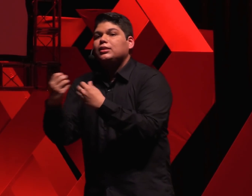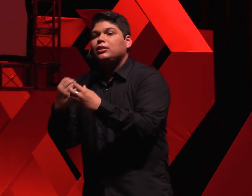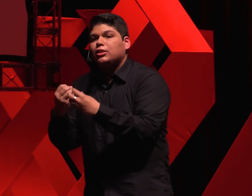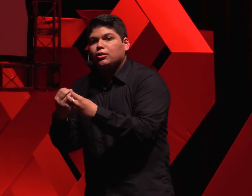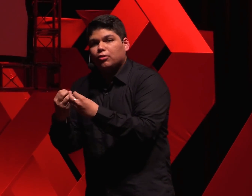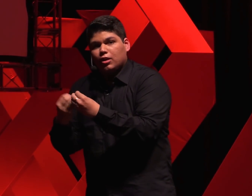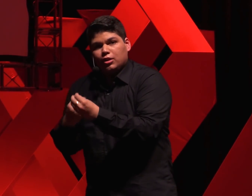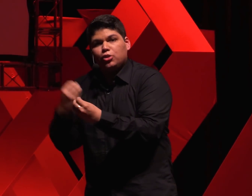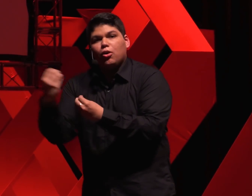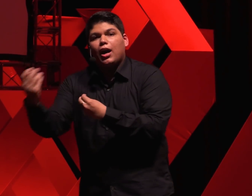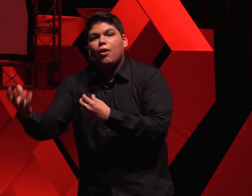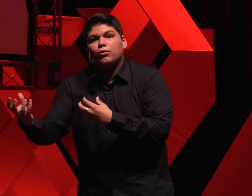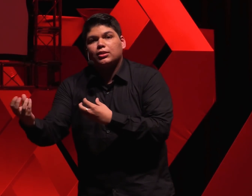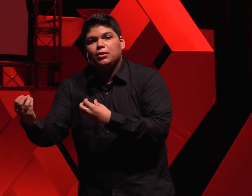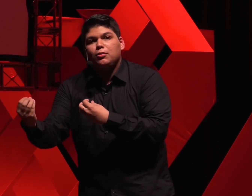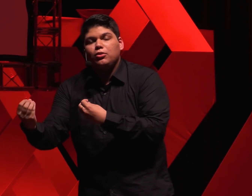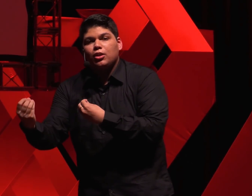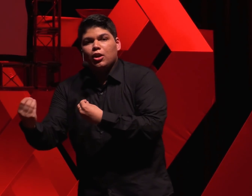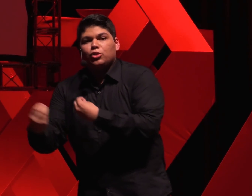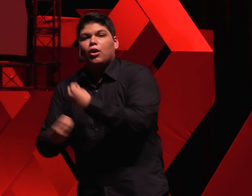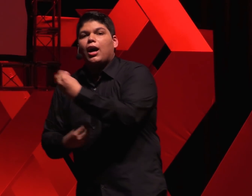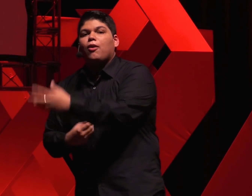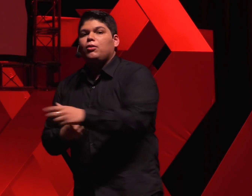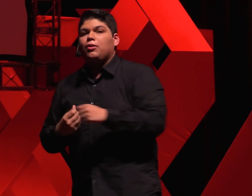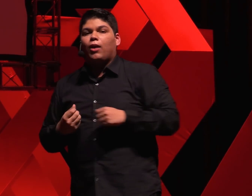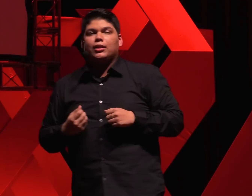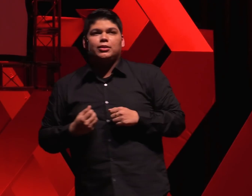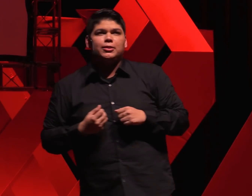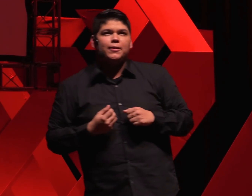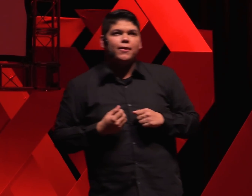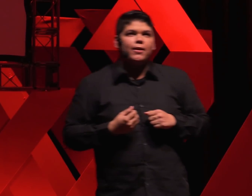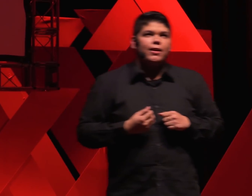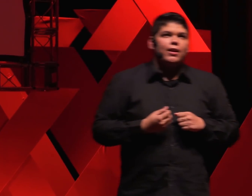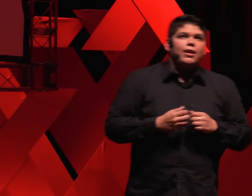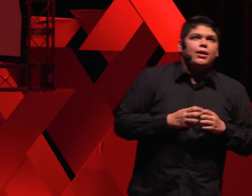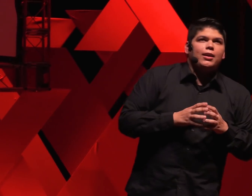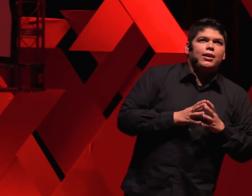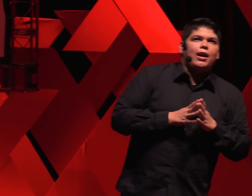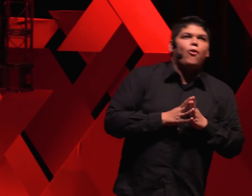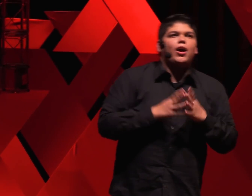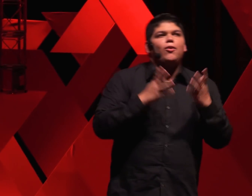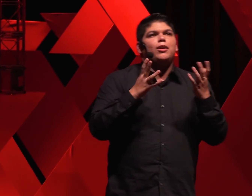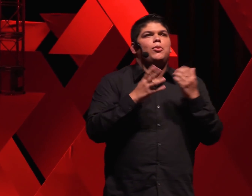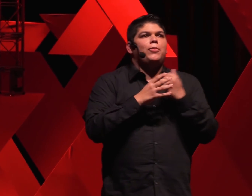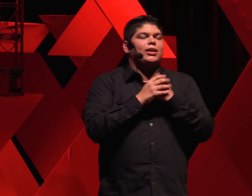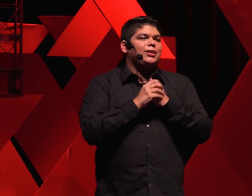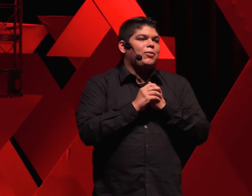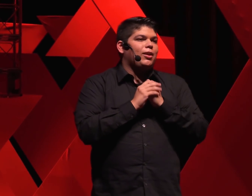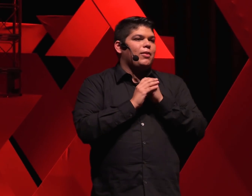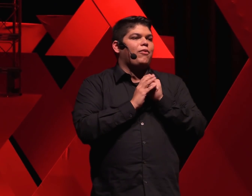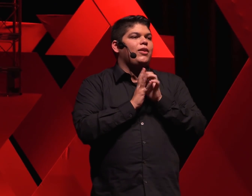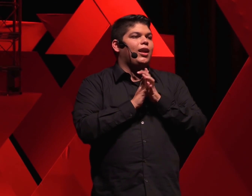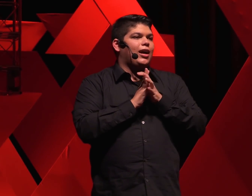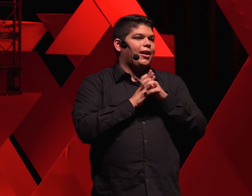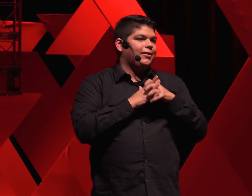sentido, de jogar com símbolos, jogar com linguagens. E agora eu lembro, por exemplo, da minha filha Lara,